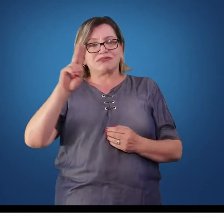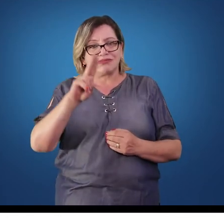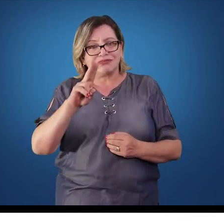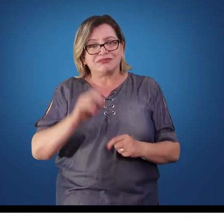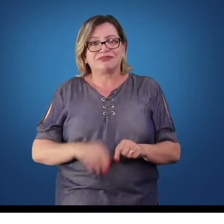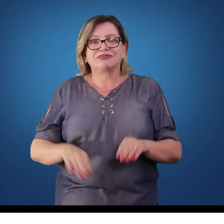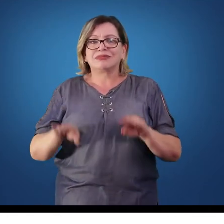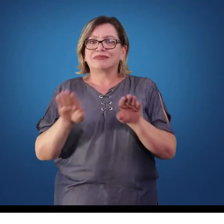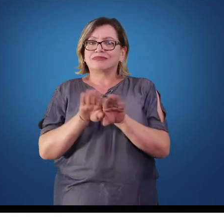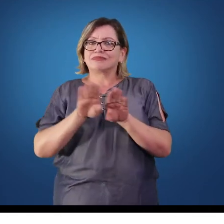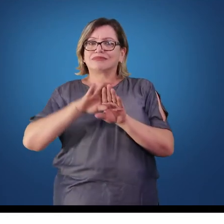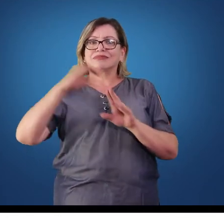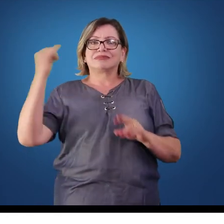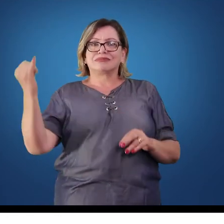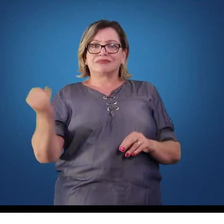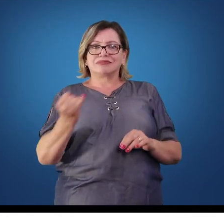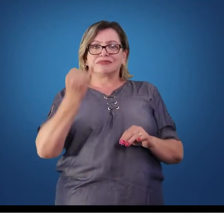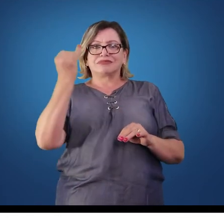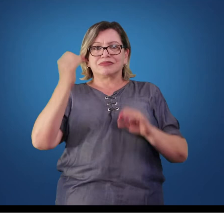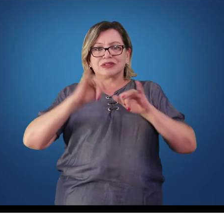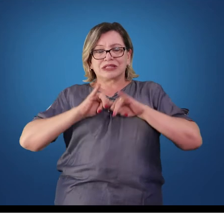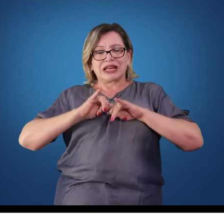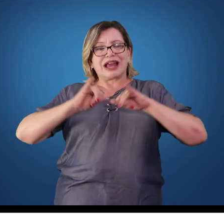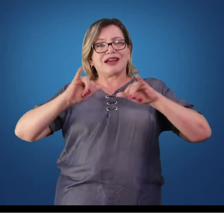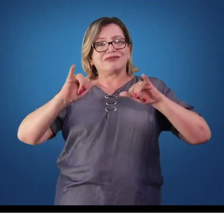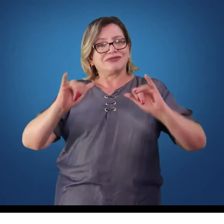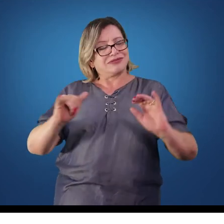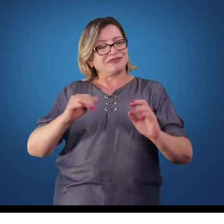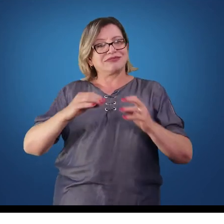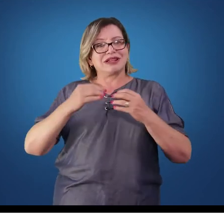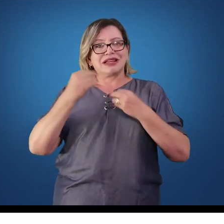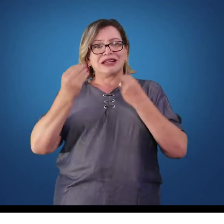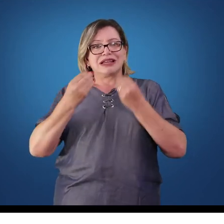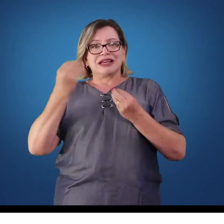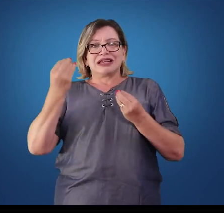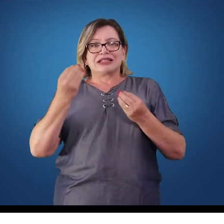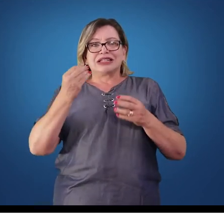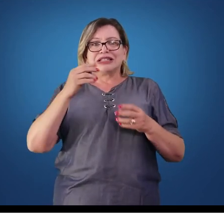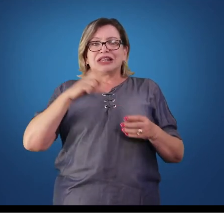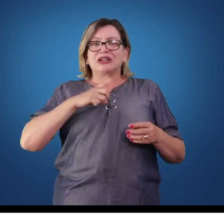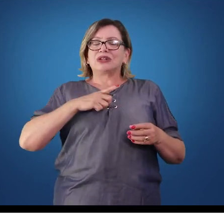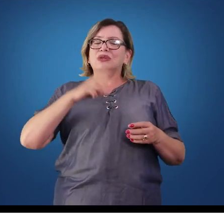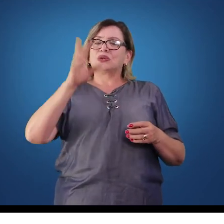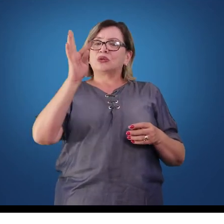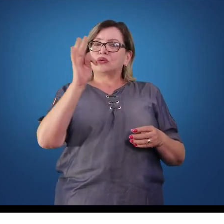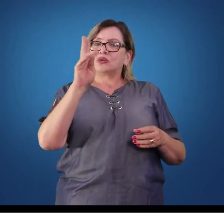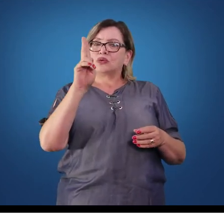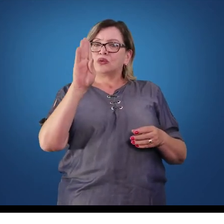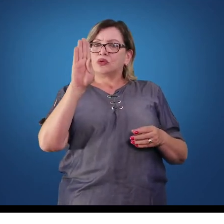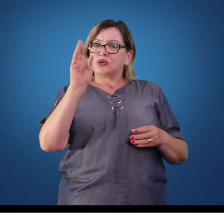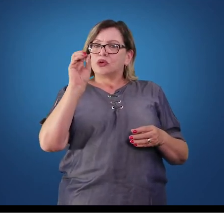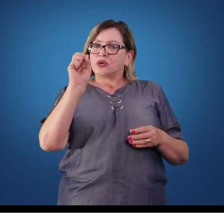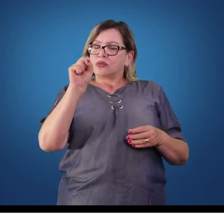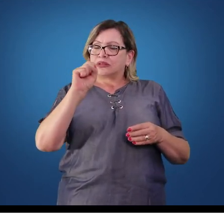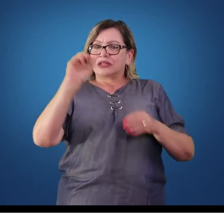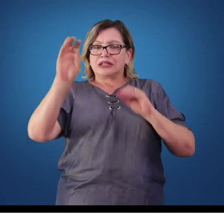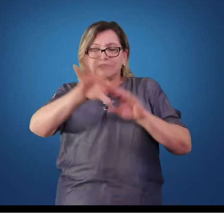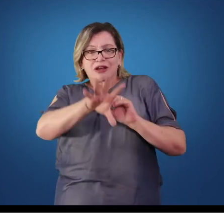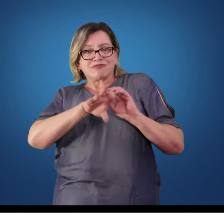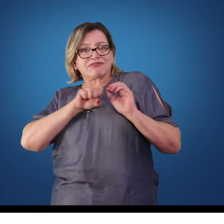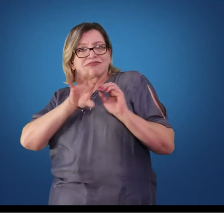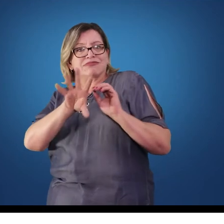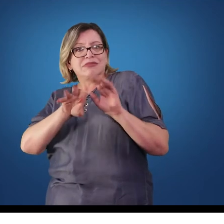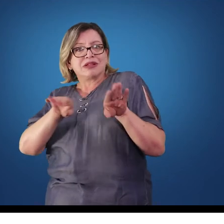importante mencionar que os túbulos digestórios também são importantes captadores de minerais, como